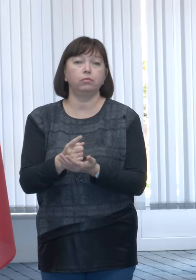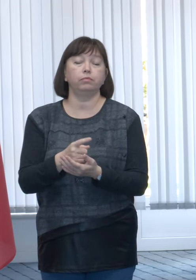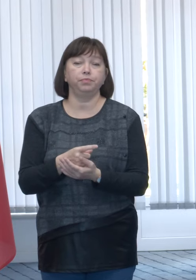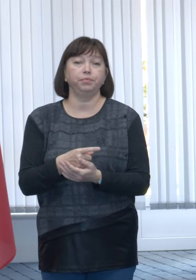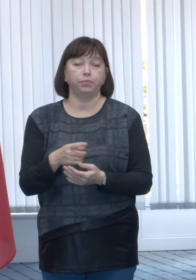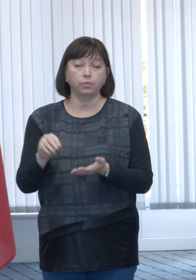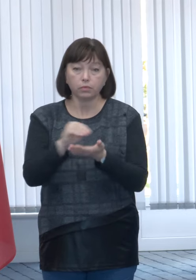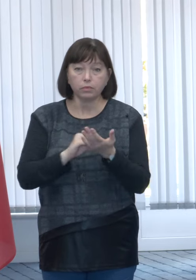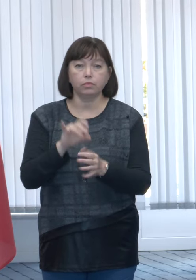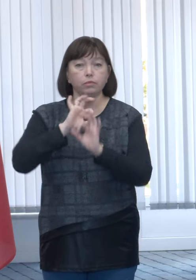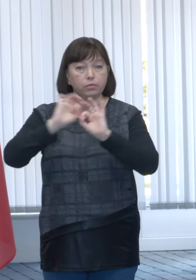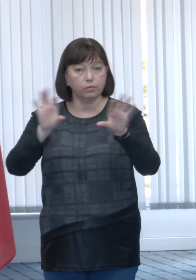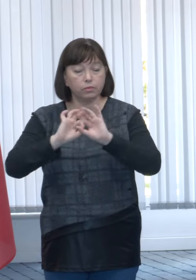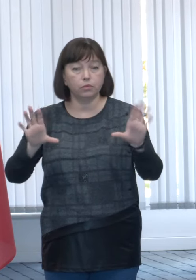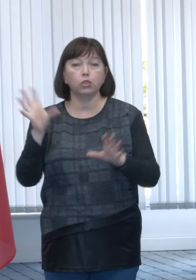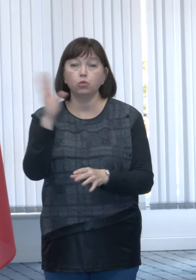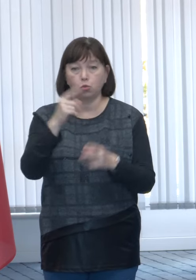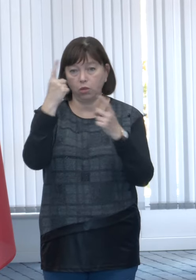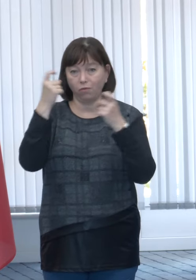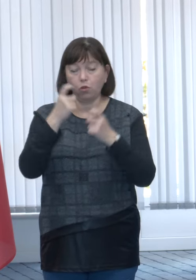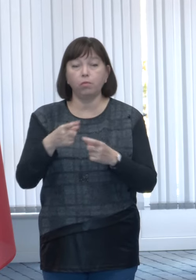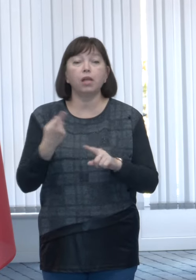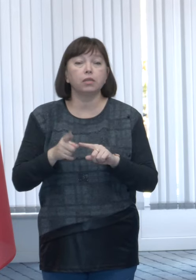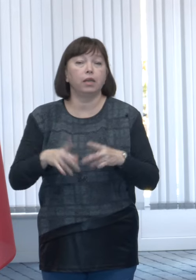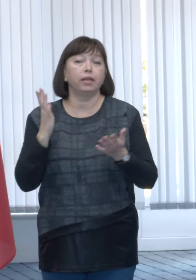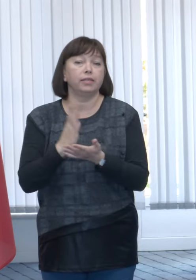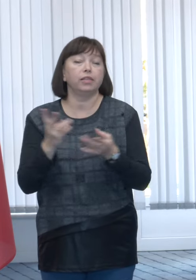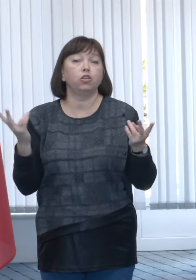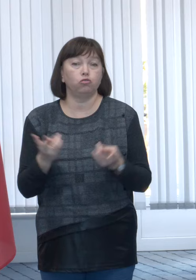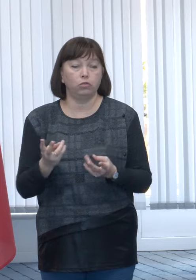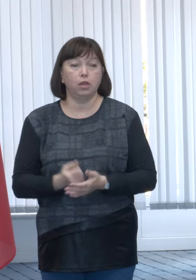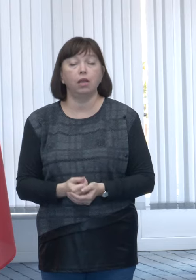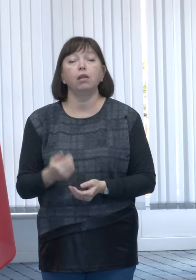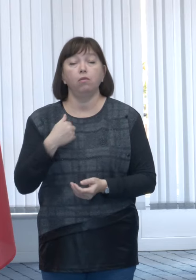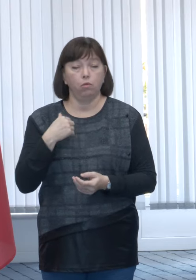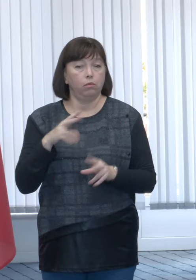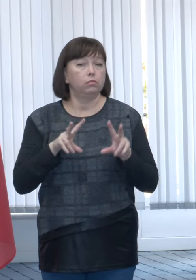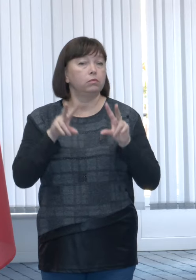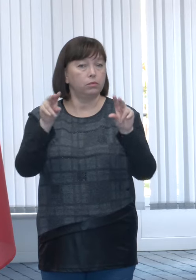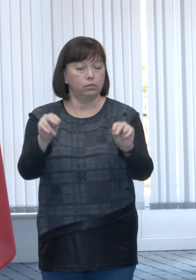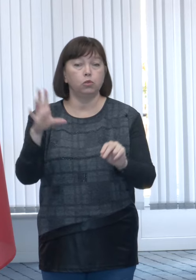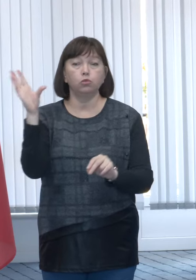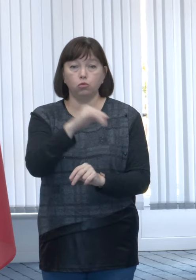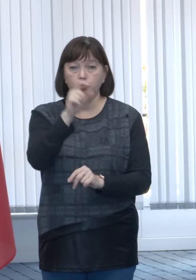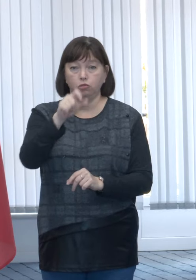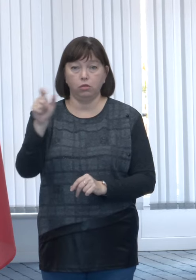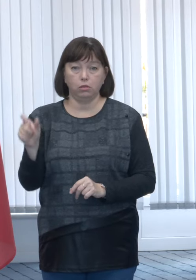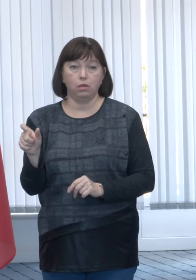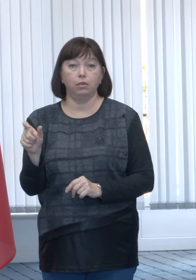dumneavoastră în mod repetat și vom oferi toate aceste detalii. Vreau să asigur toți cetățenii că